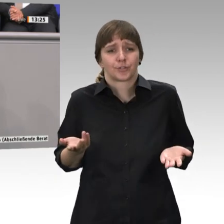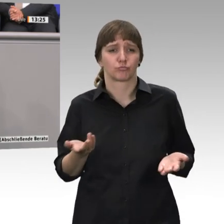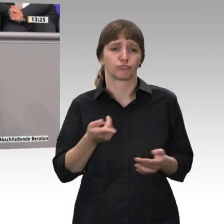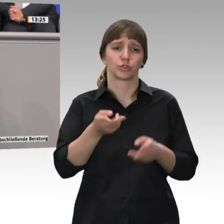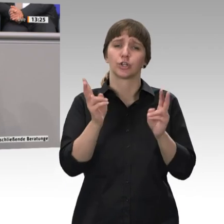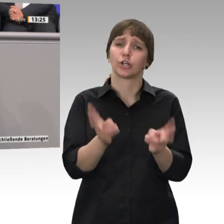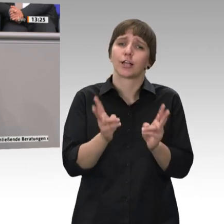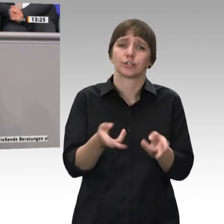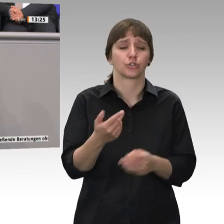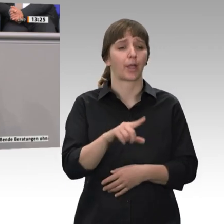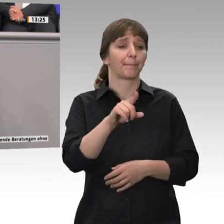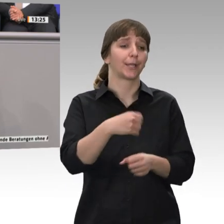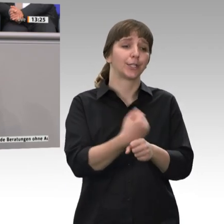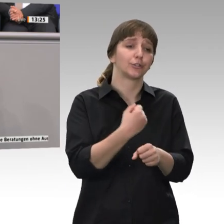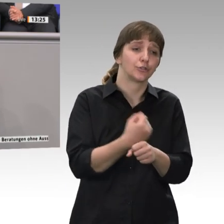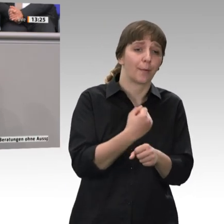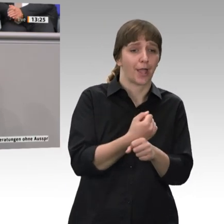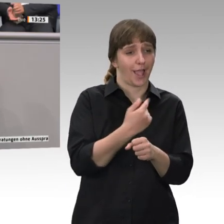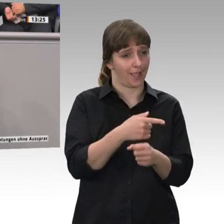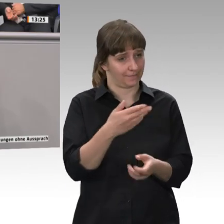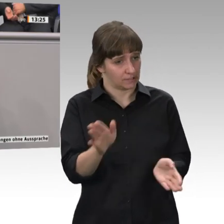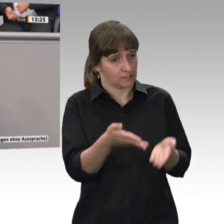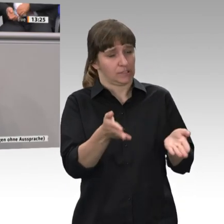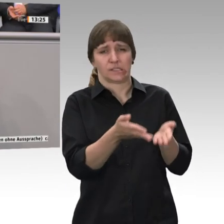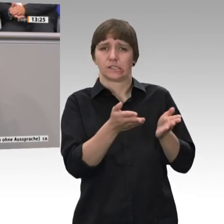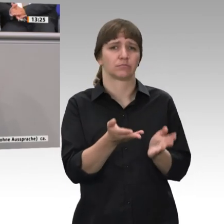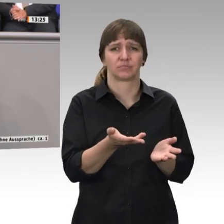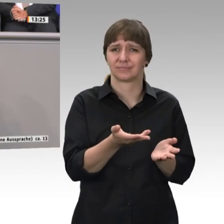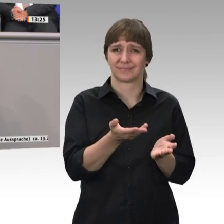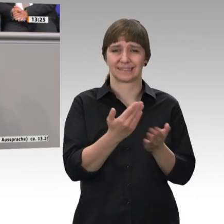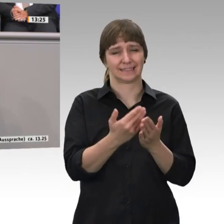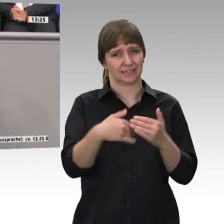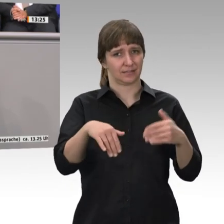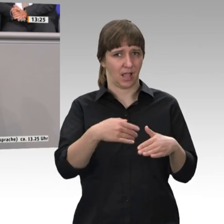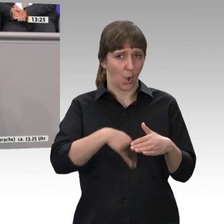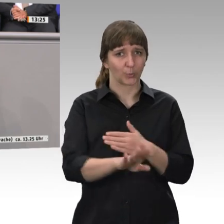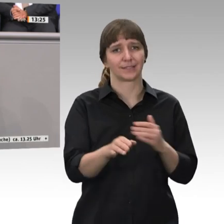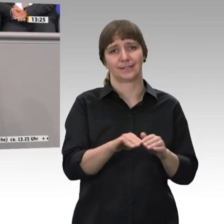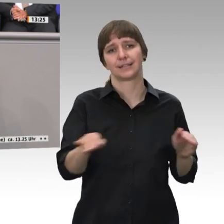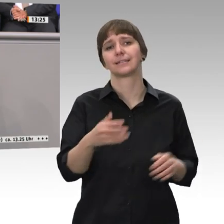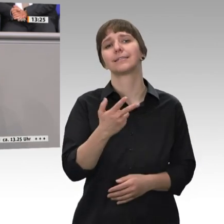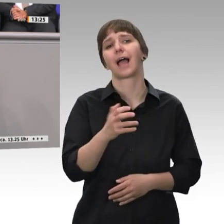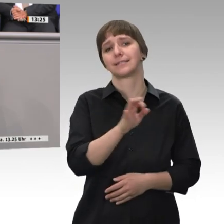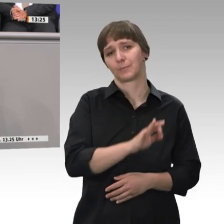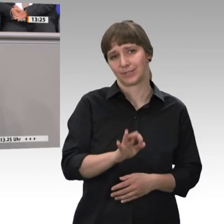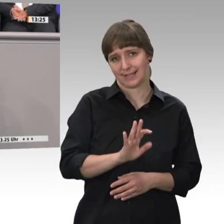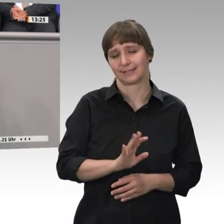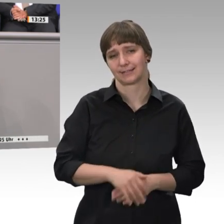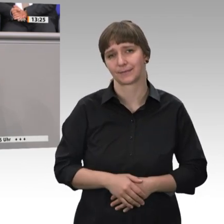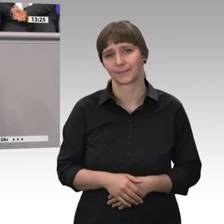Minijobber, übermäßig fordern. Daher die untere Schwelle von 30 Prozent. Außerdem soll auch kein Rentner